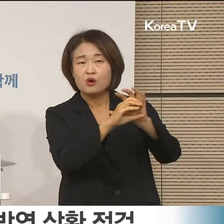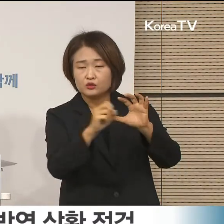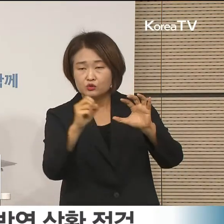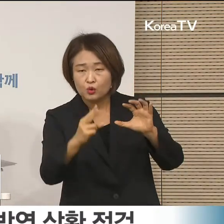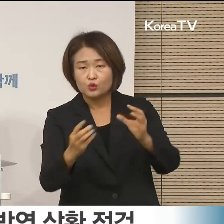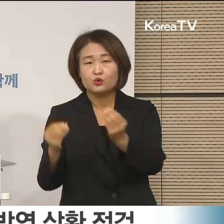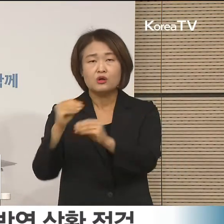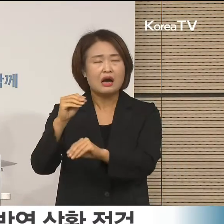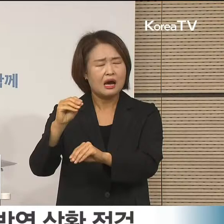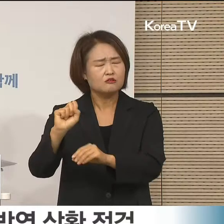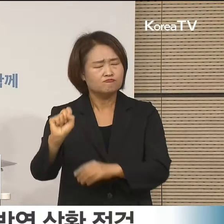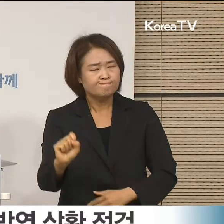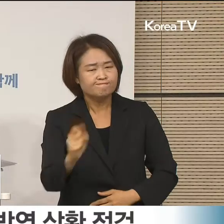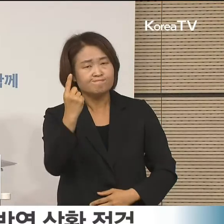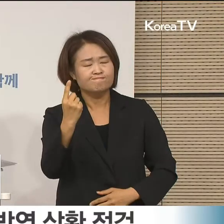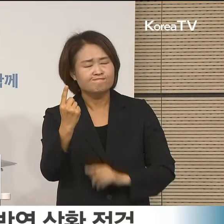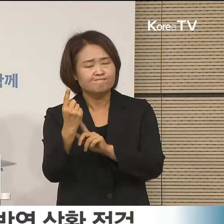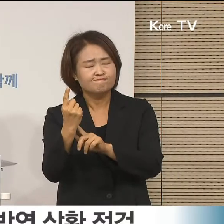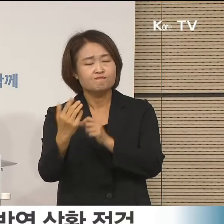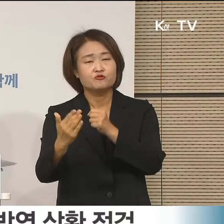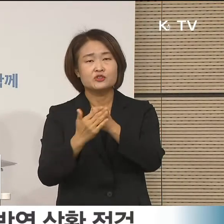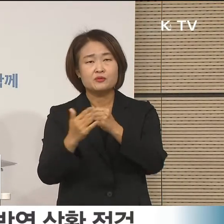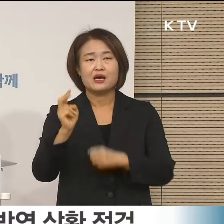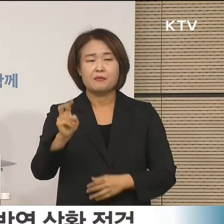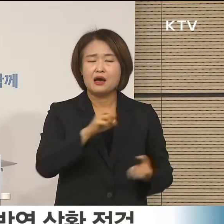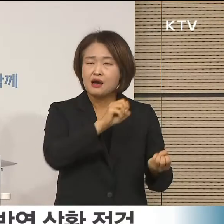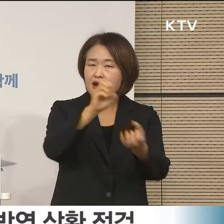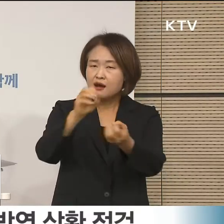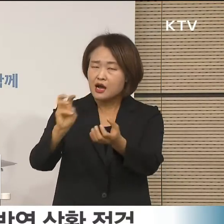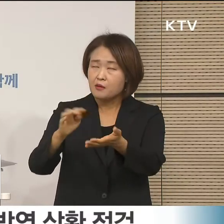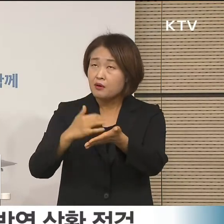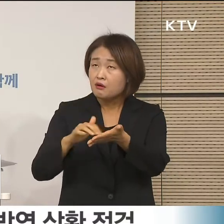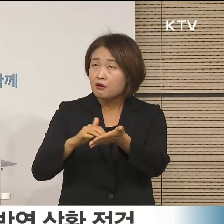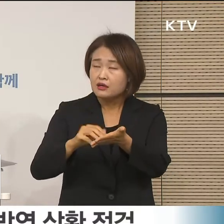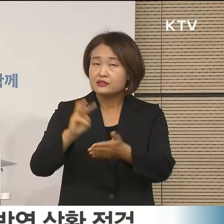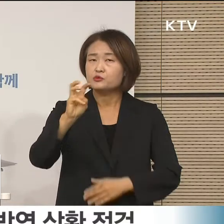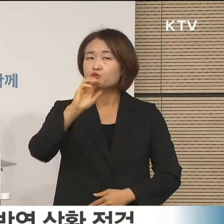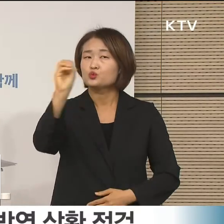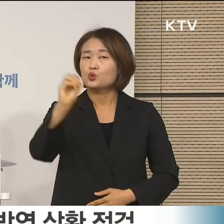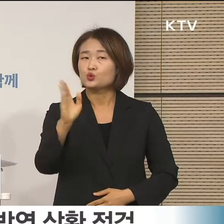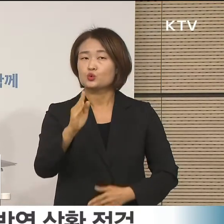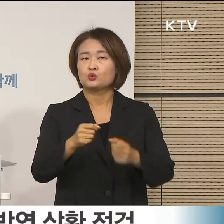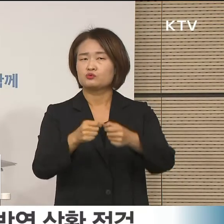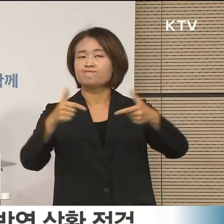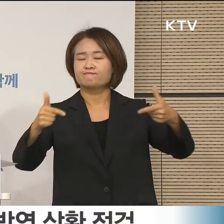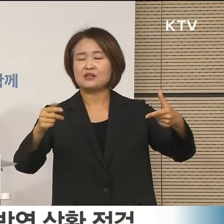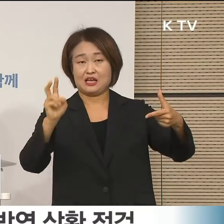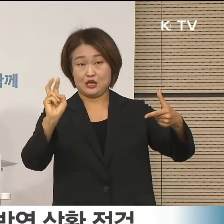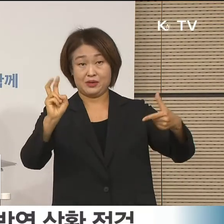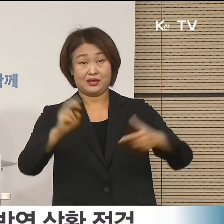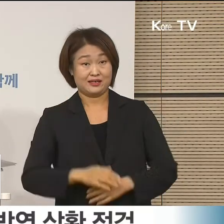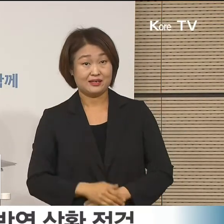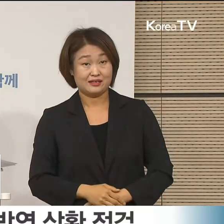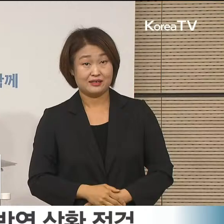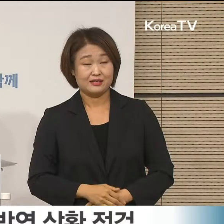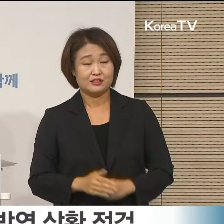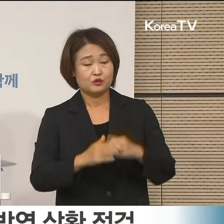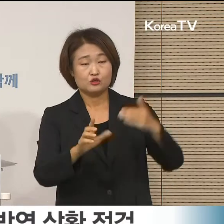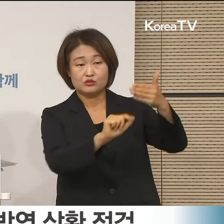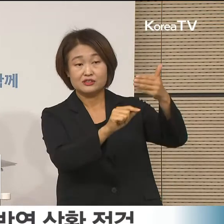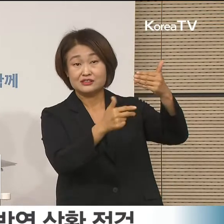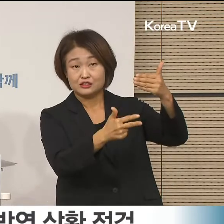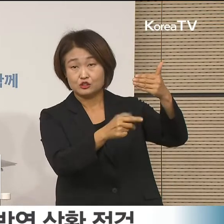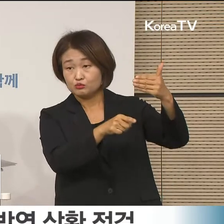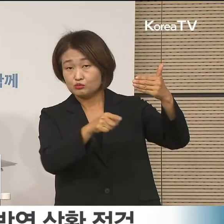전년 대비 약 30% 이상 증가할 것으로 예상하고 있습니다. 이에 9월 7일부터